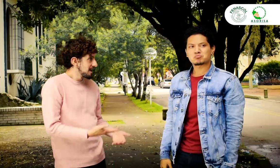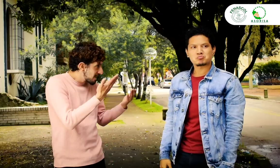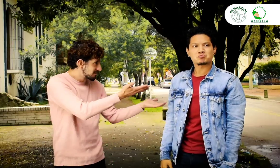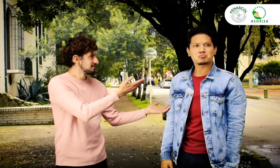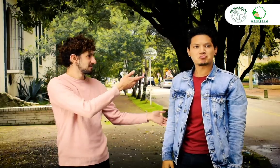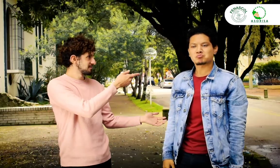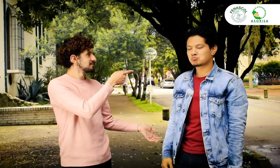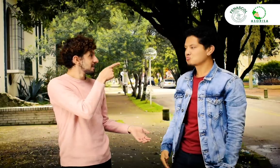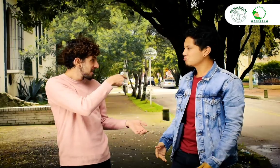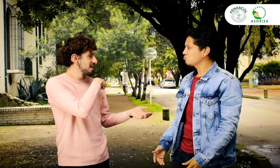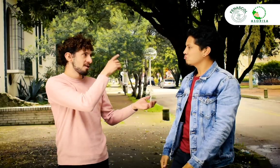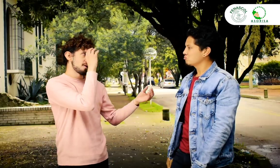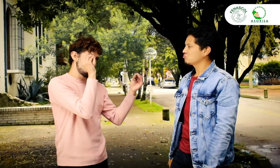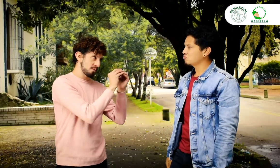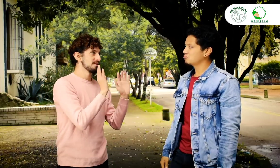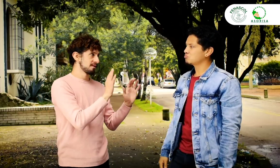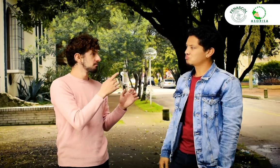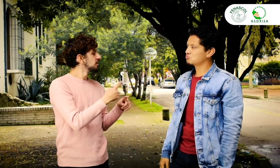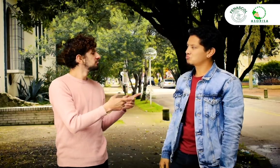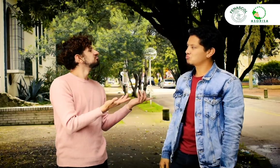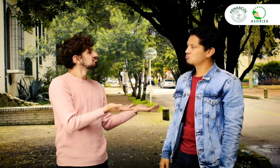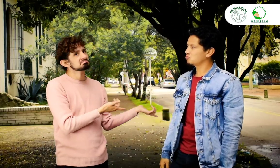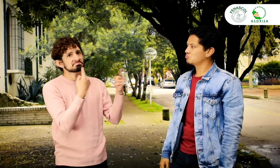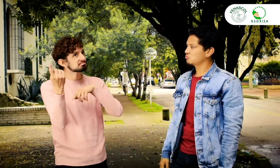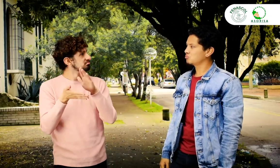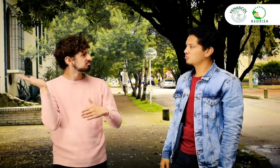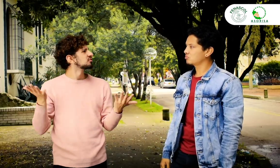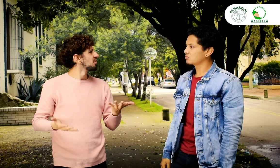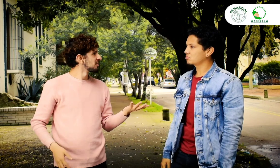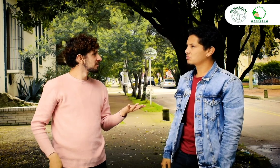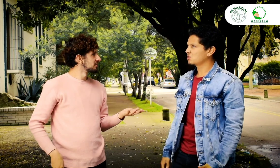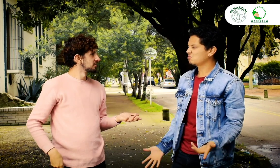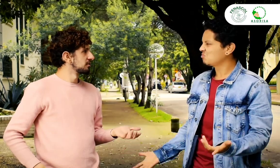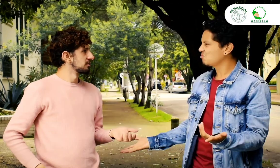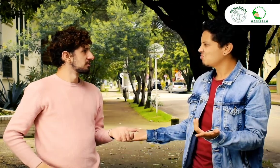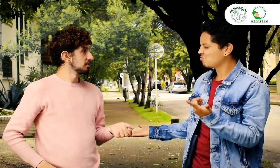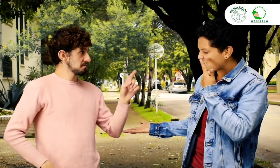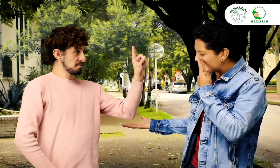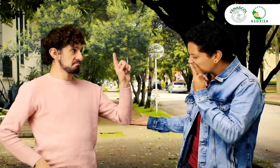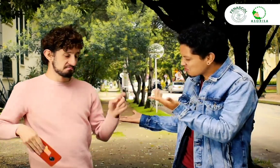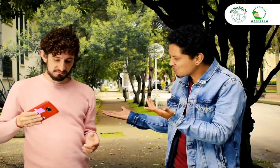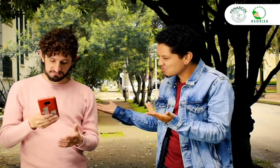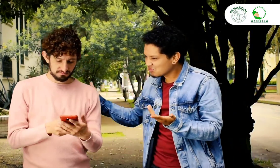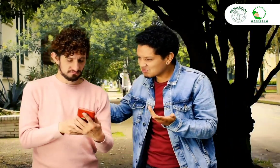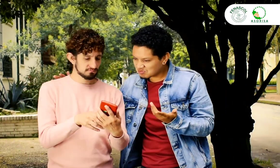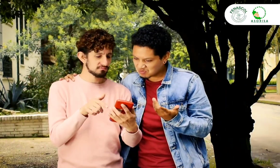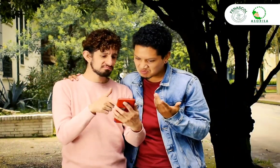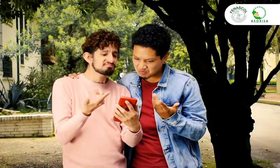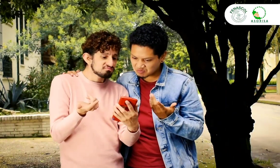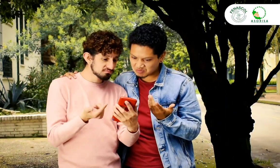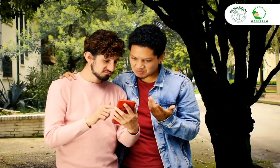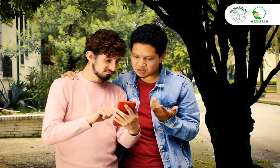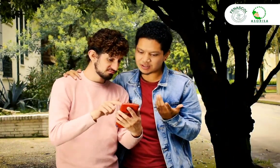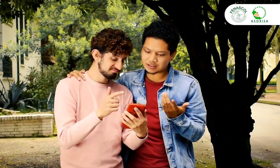señas Ahora sí estamos de acuerdo, ¿pero a dónde vamos? Déjenme ver las opciones Este,